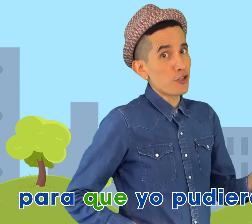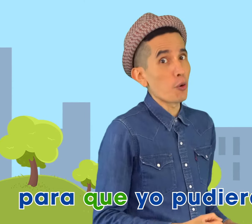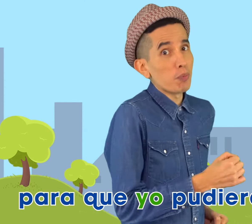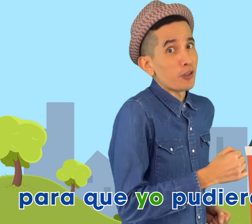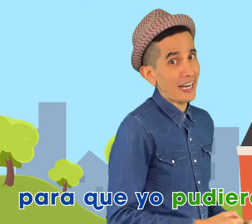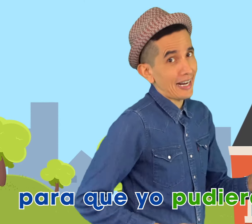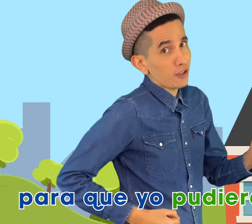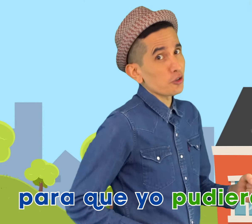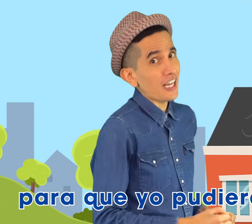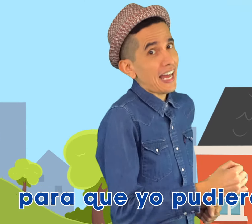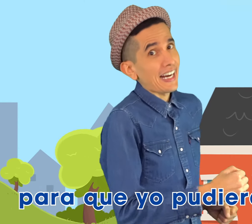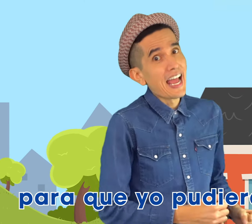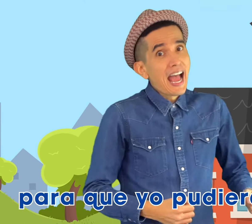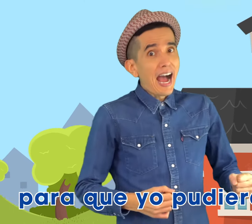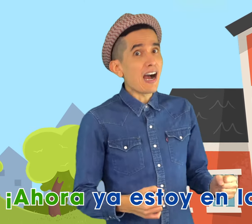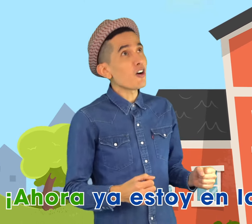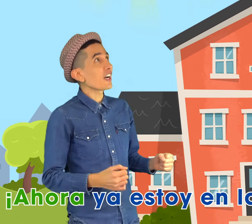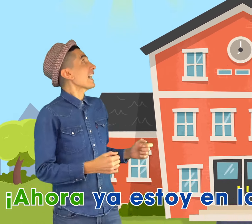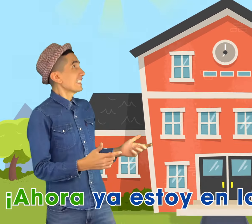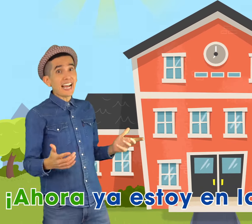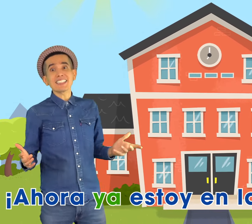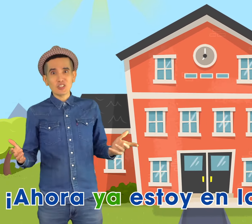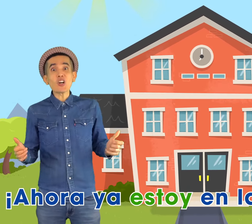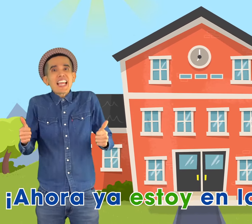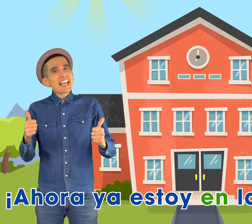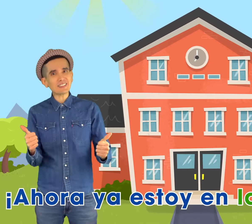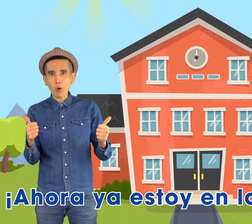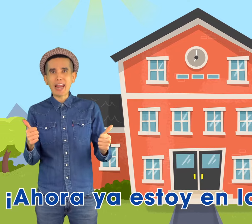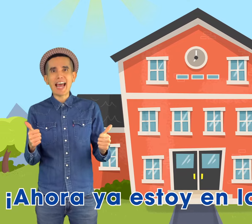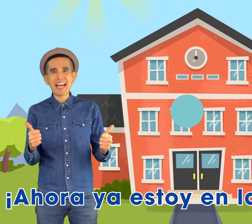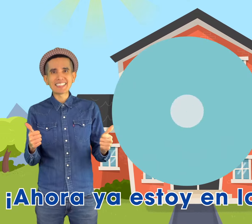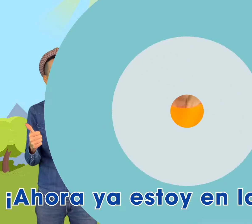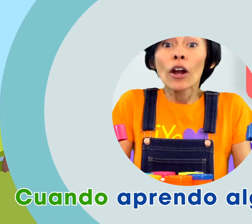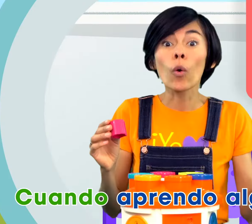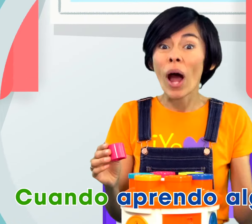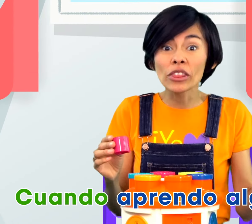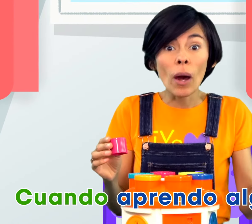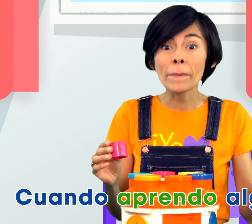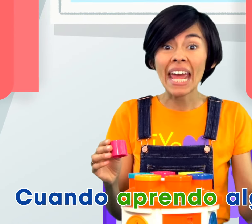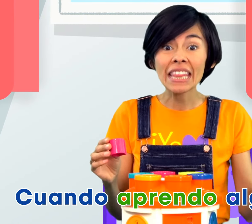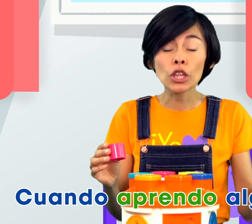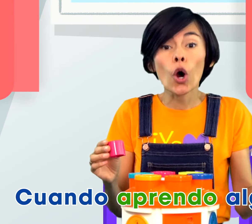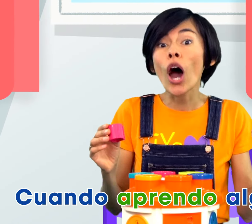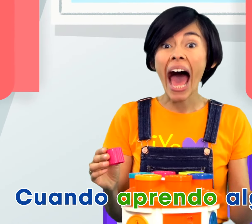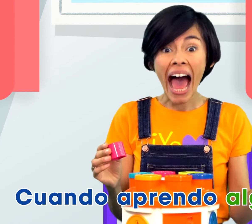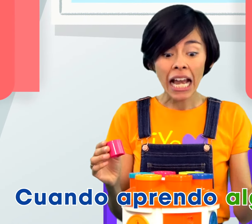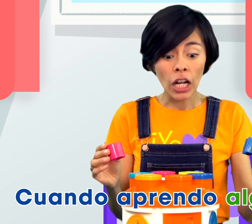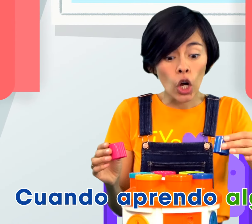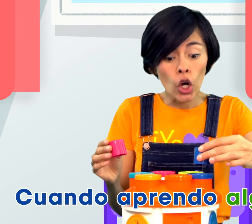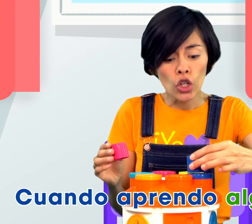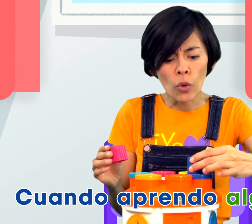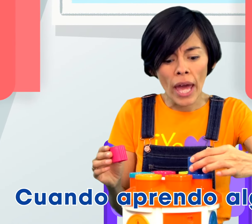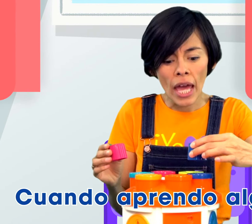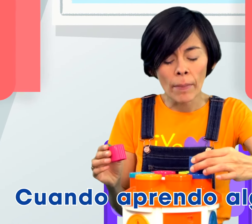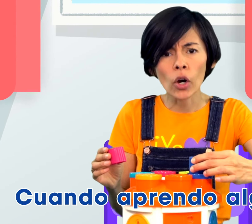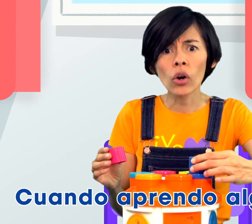que yo pudiera cruzar, ahora ya estoy en la escuela. Cuando aprendo algo nuevo,